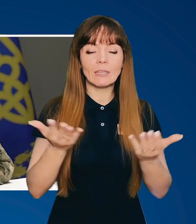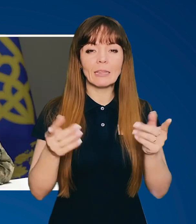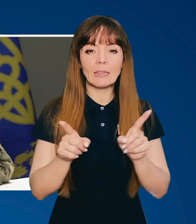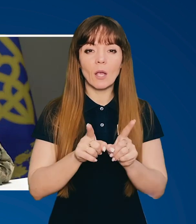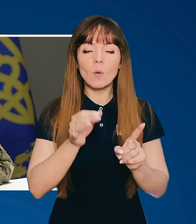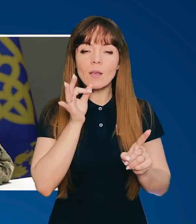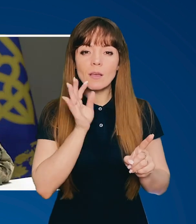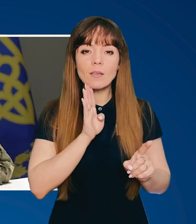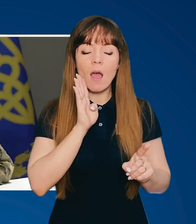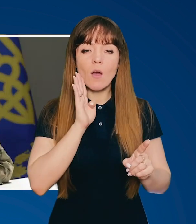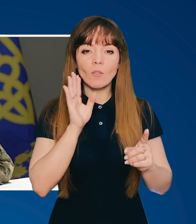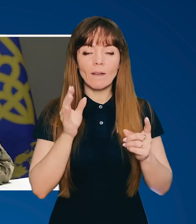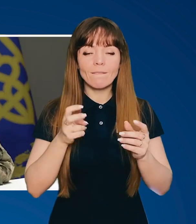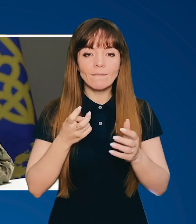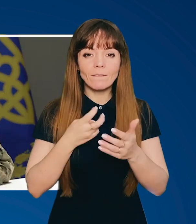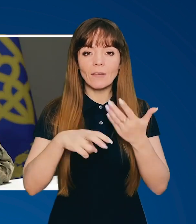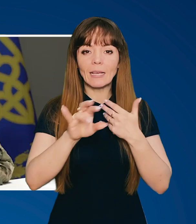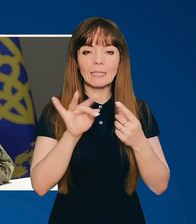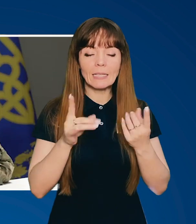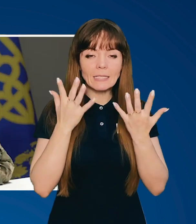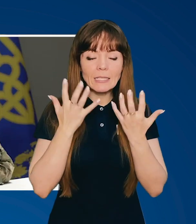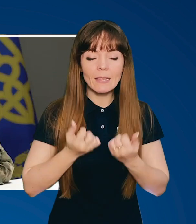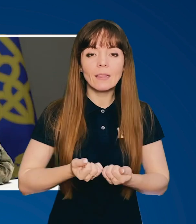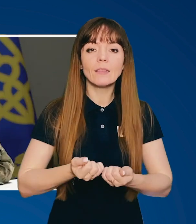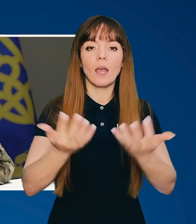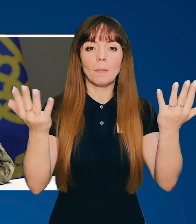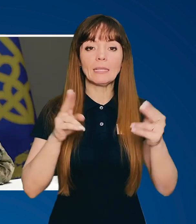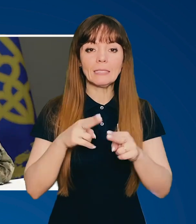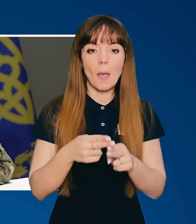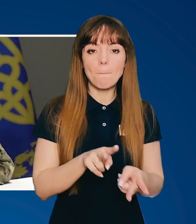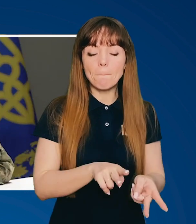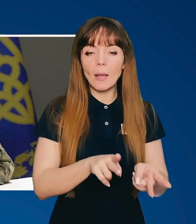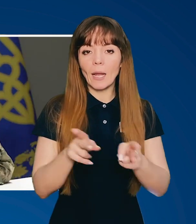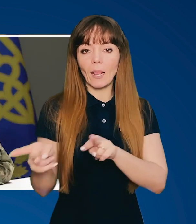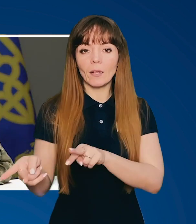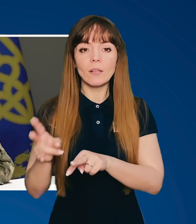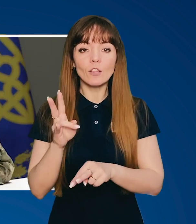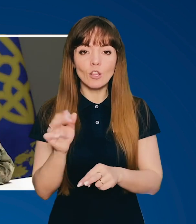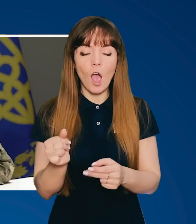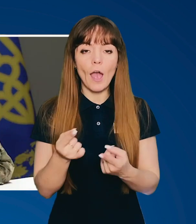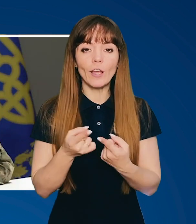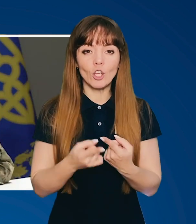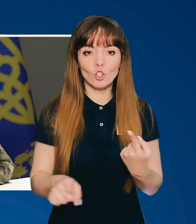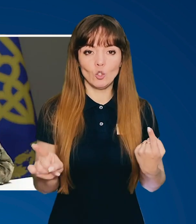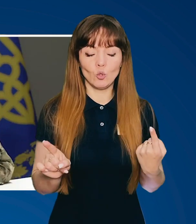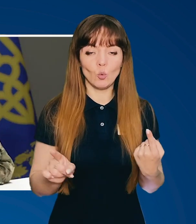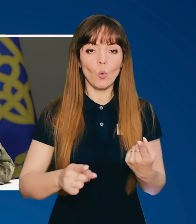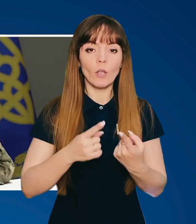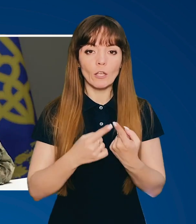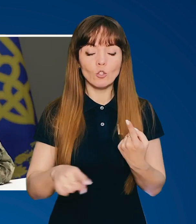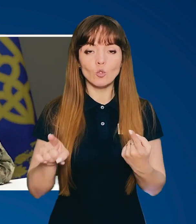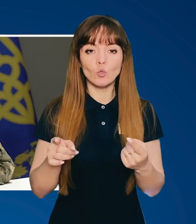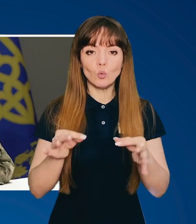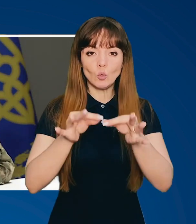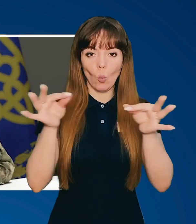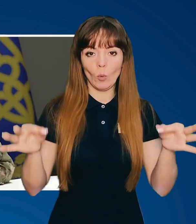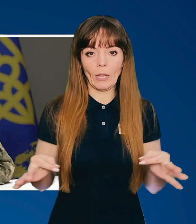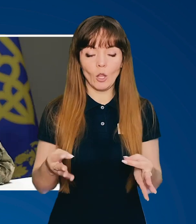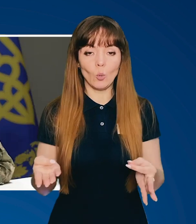такий ранок – вихід з темряви. Ми так вважаємо, що це перехід на іншу сторінку